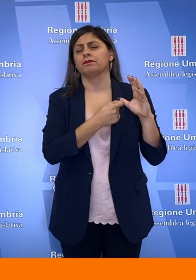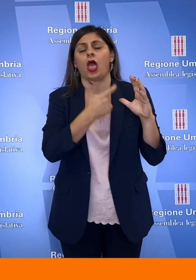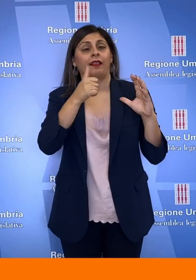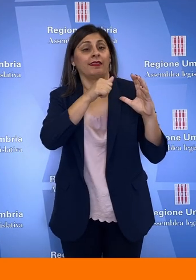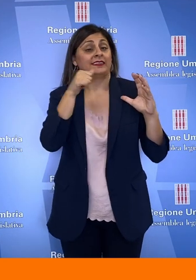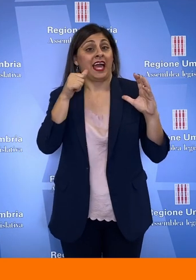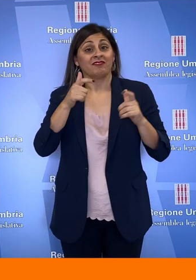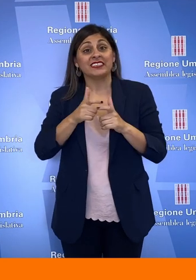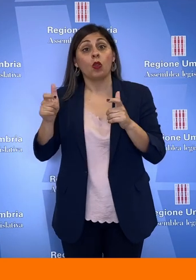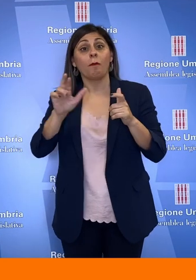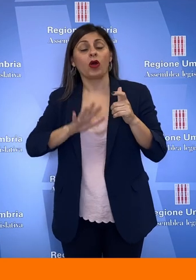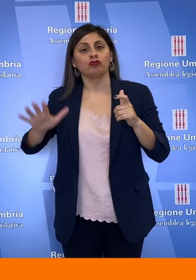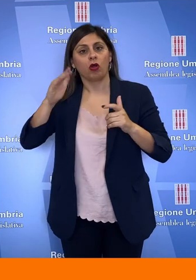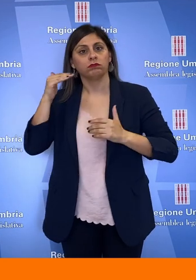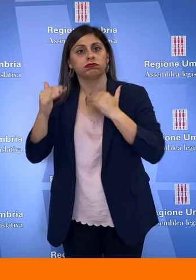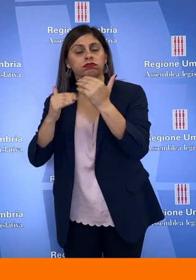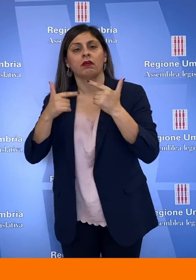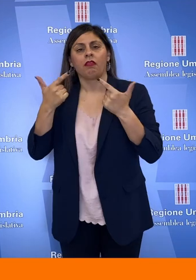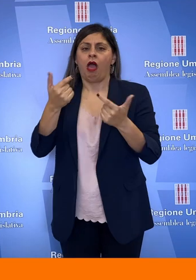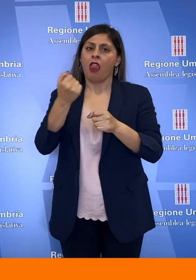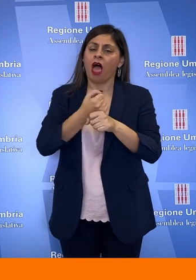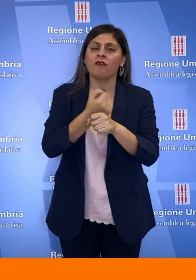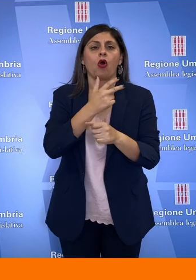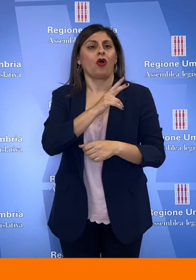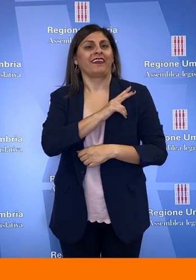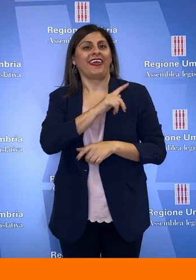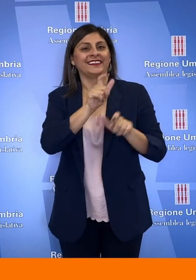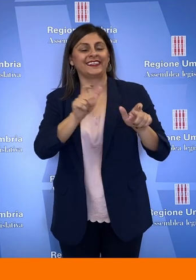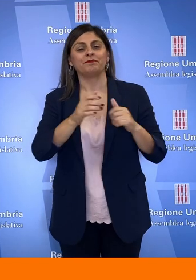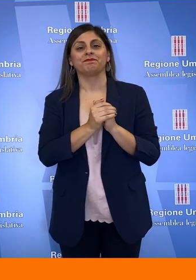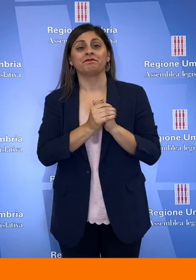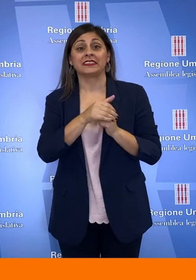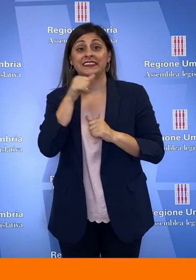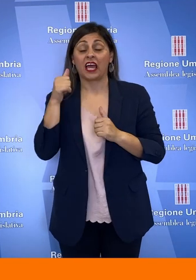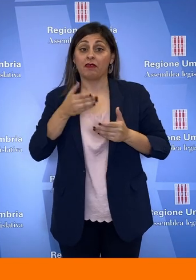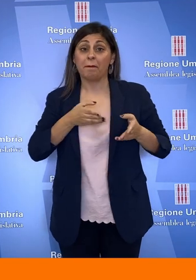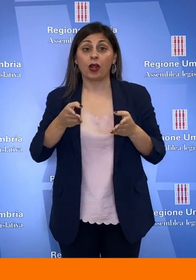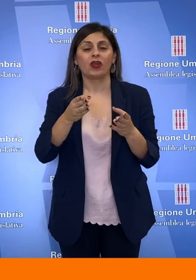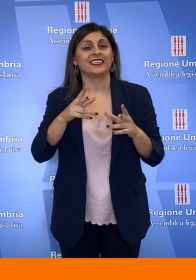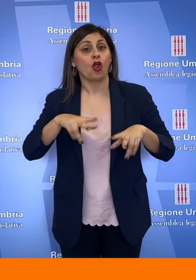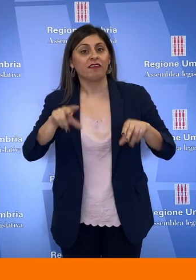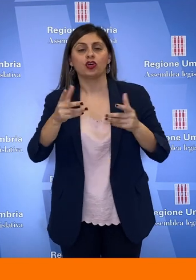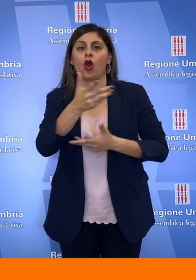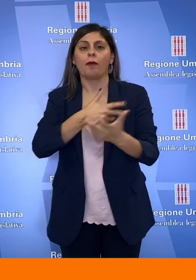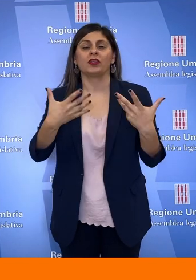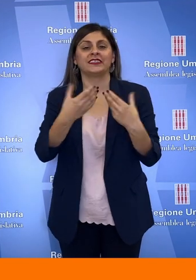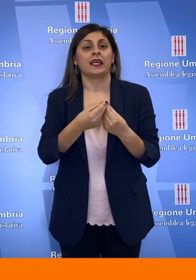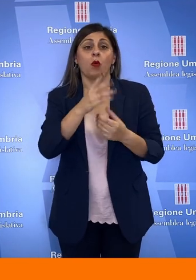ripartire lo sviluppo della regione creando lavoro e ricchezza. Servono percorsi di innovazione e collaborazione con università e centri di